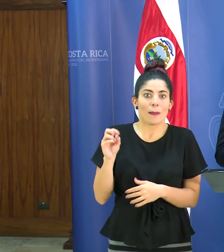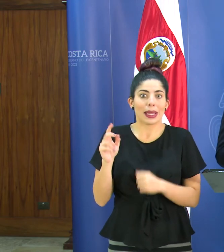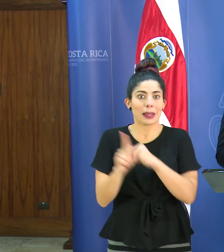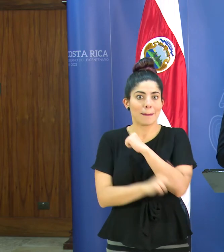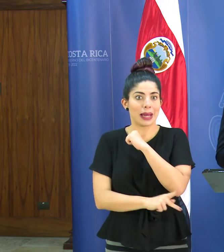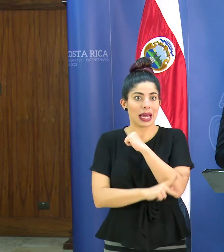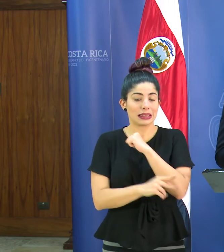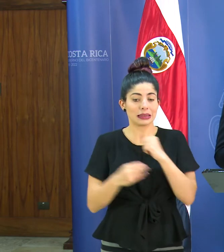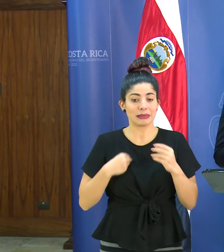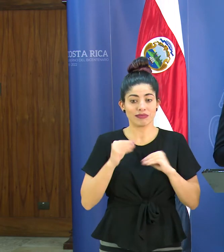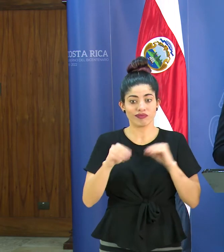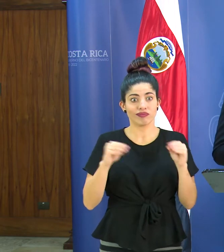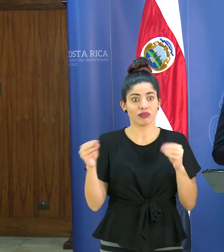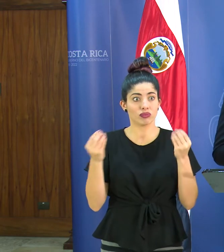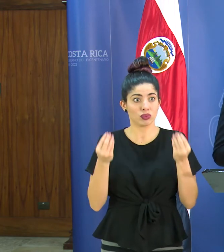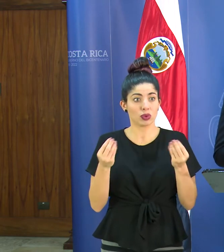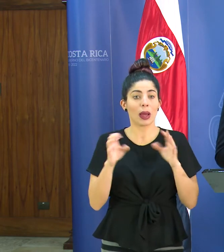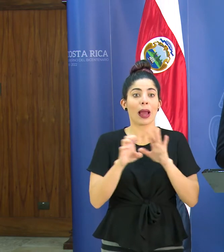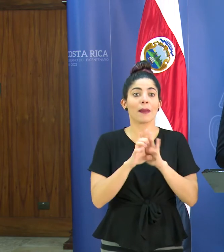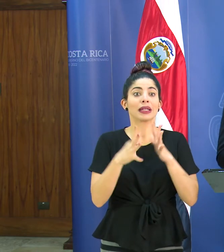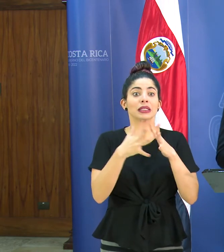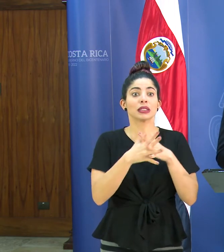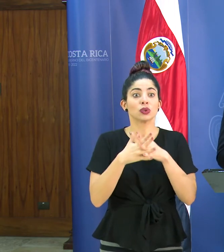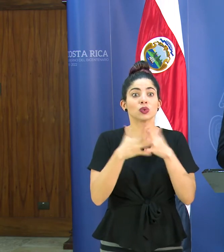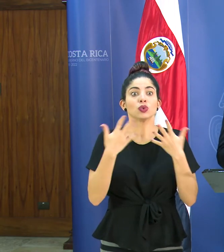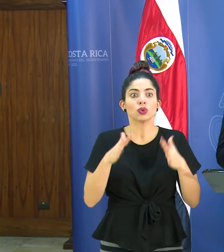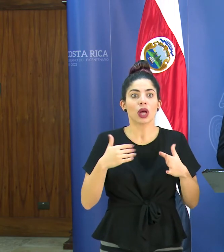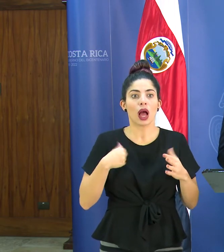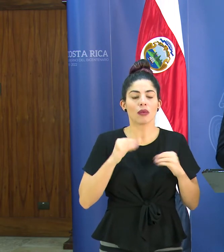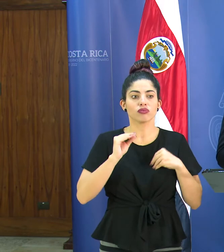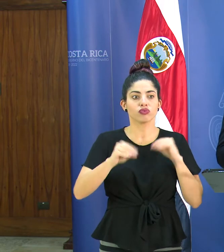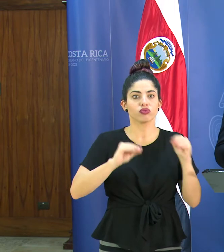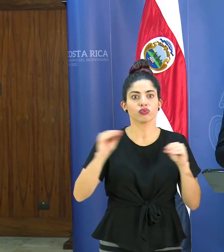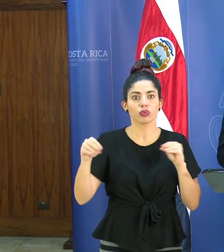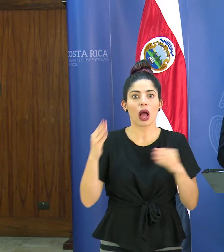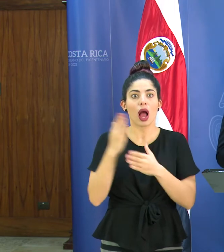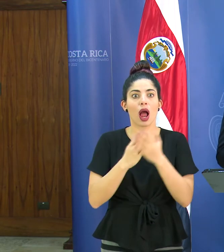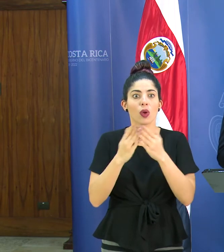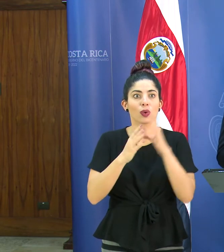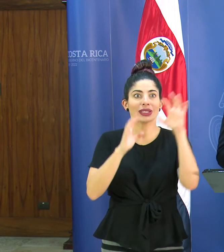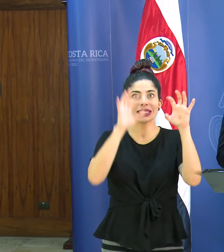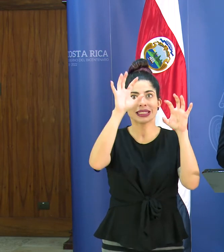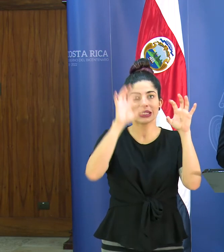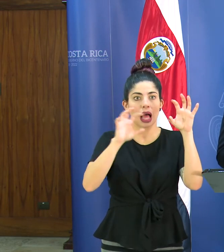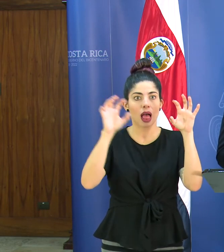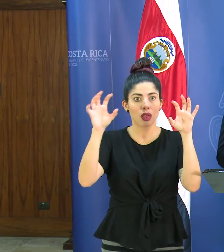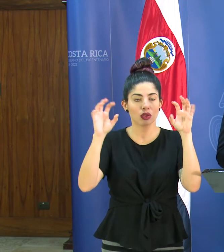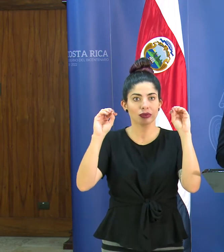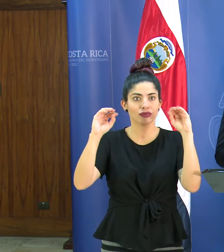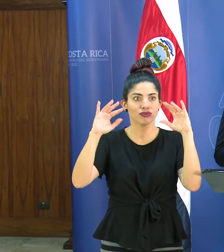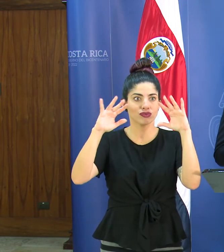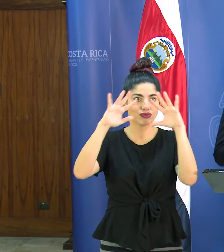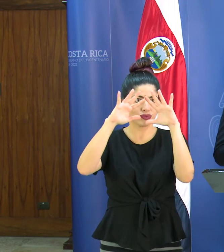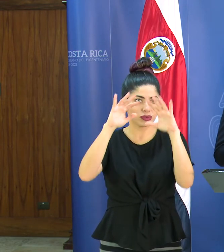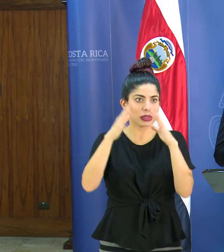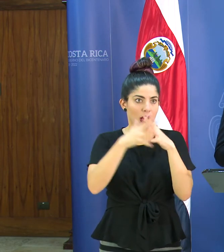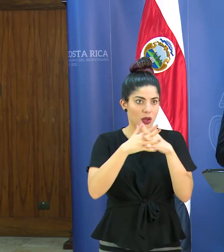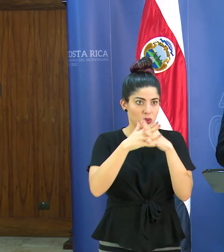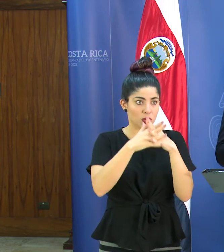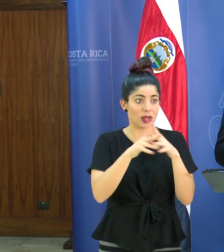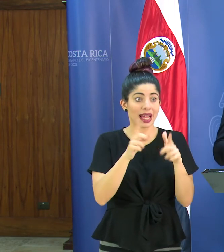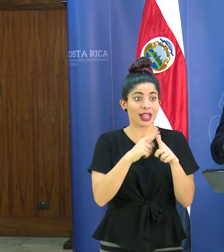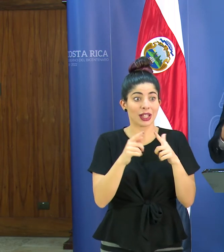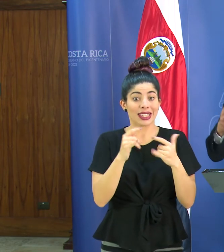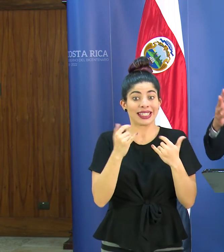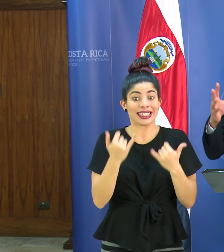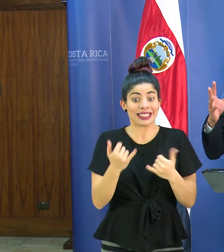espera con transmisión sostenida por ejemplo cuando Estados Unidos ya tiene incluso transmisión sostenida en algunos estados y posiblemente se va como le digo expandiendo a otros entonces en realidad